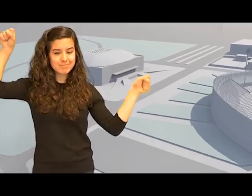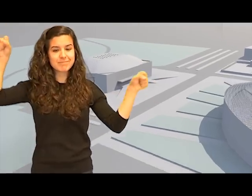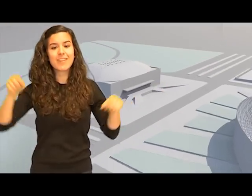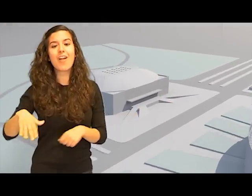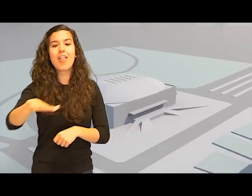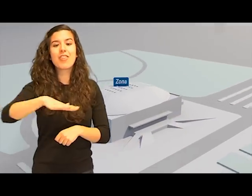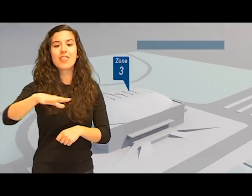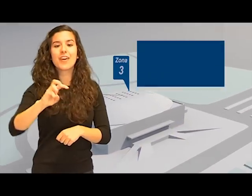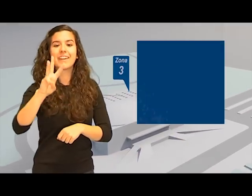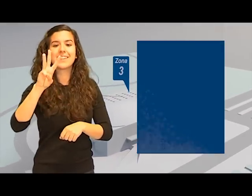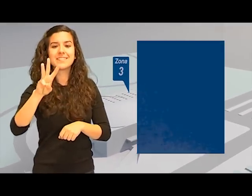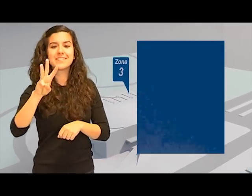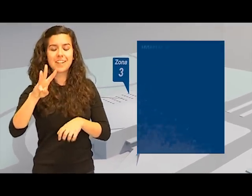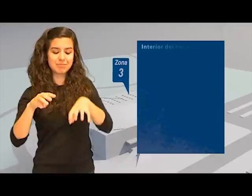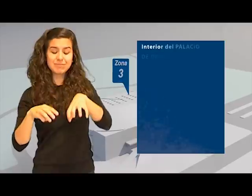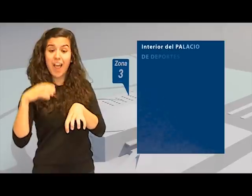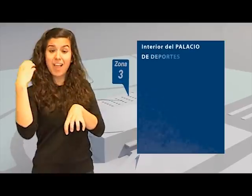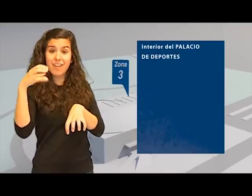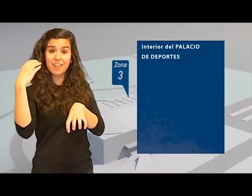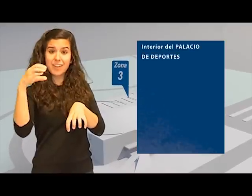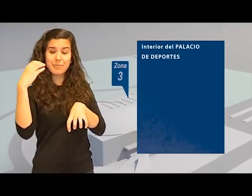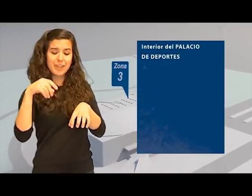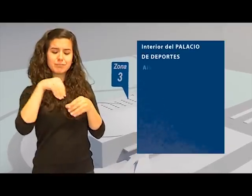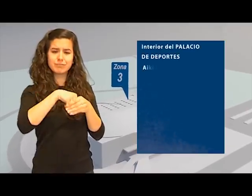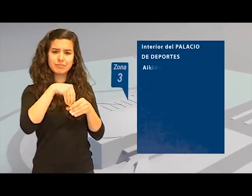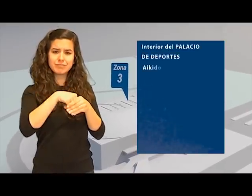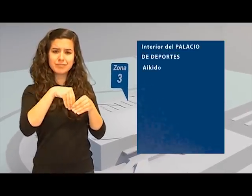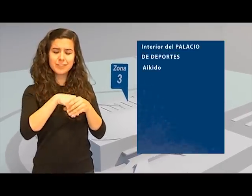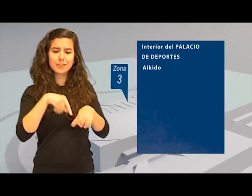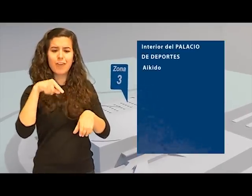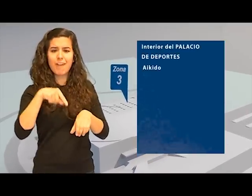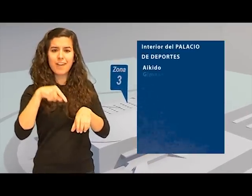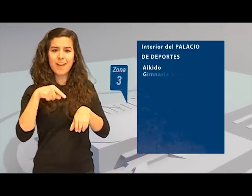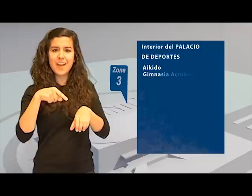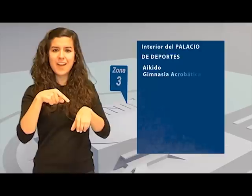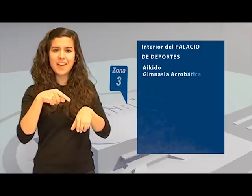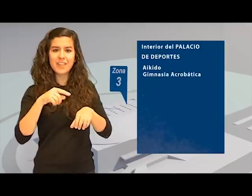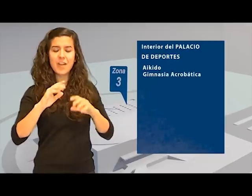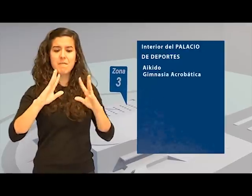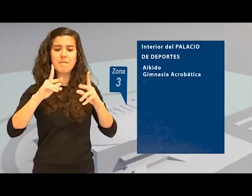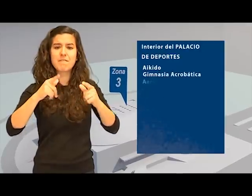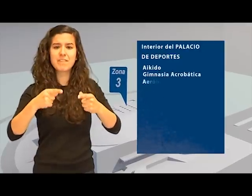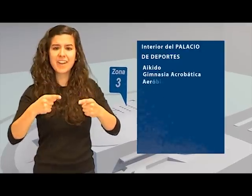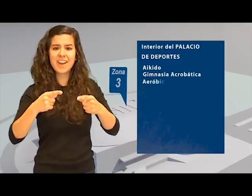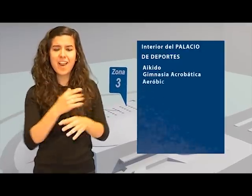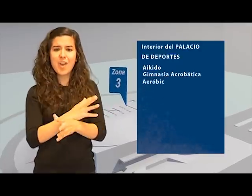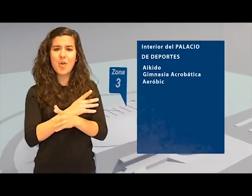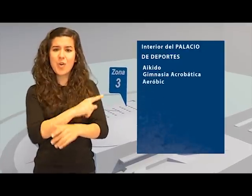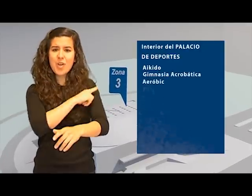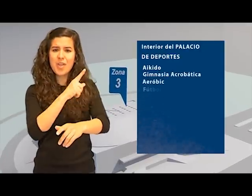En la zona 3, que como veis es en el interior del Palacio de Deportes, se llevarán a cabo las finales de algunas modalidades